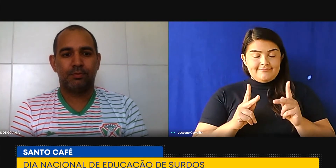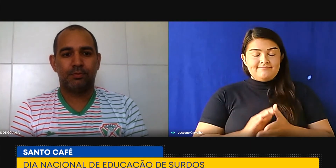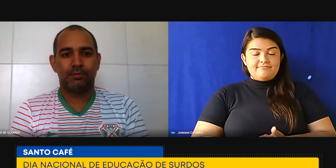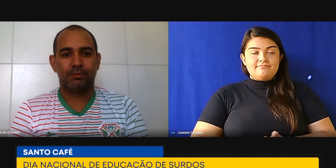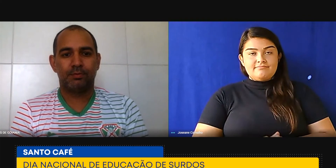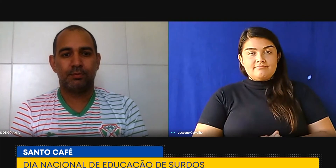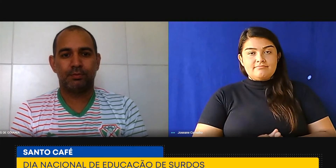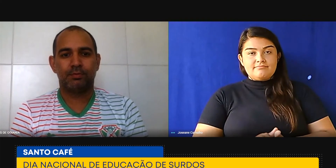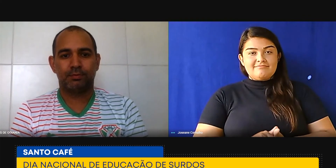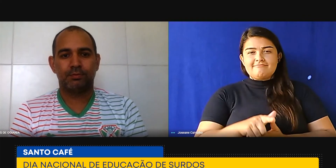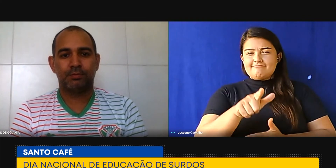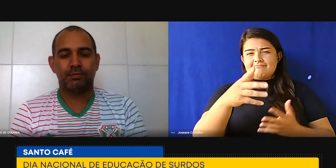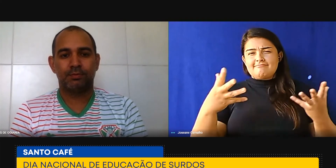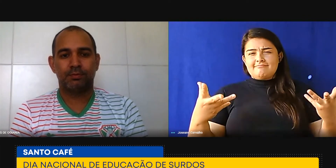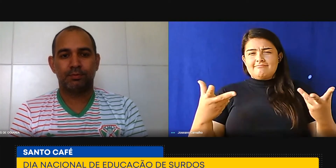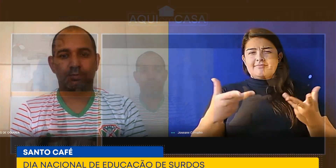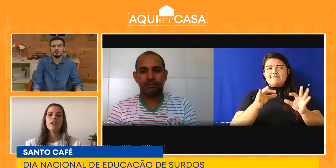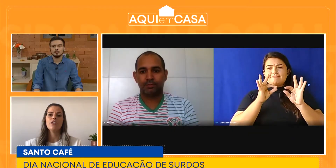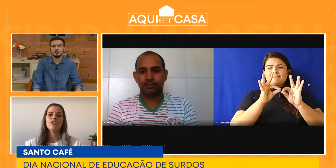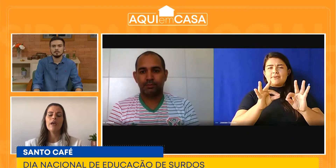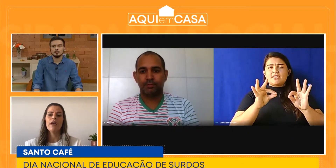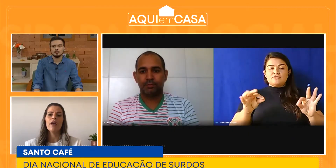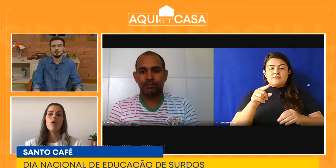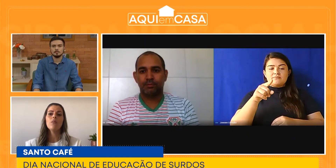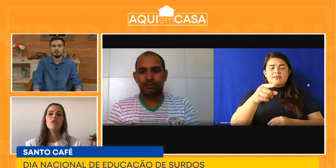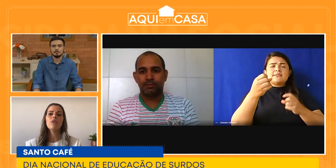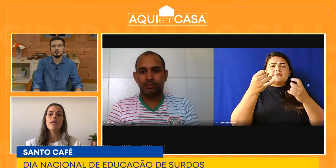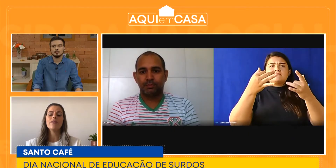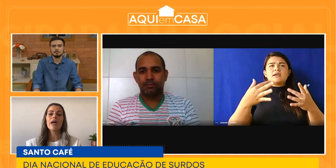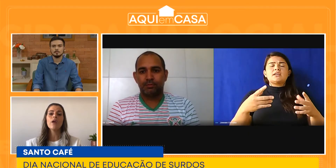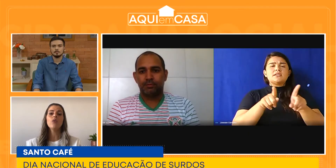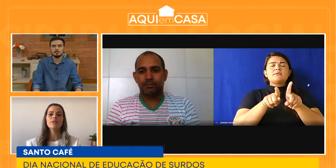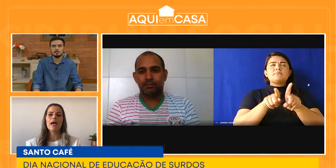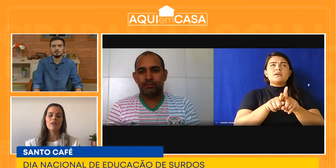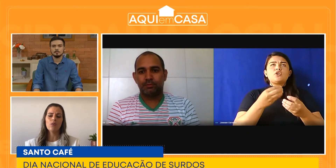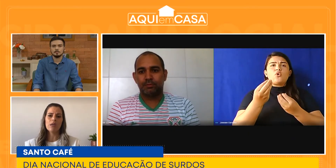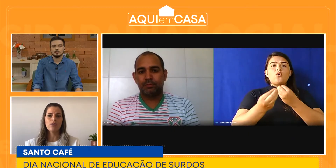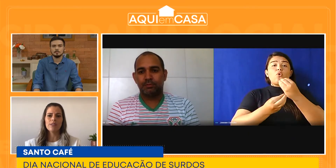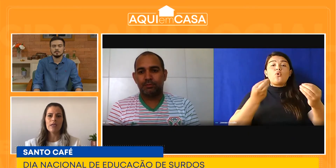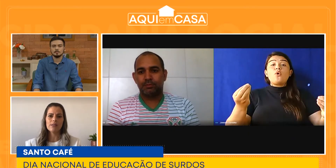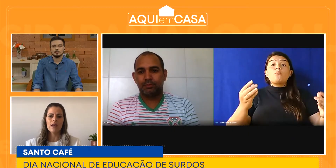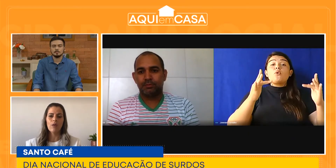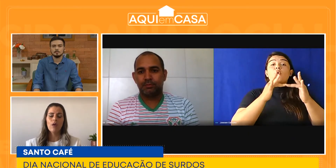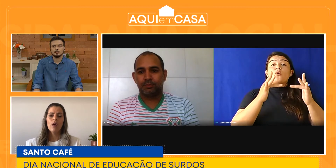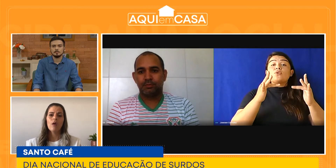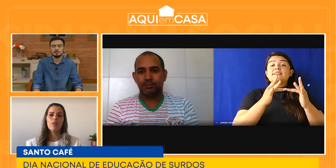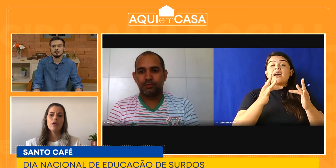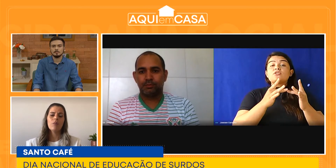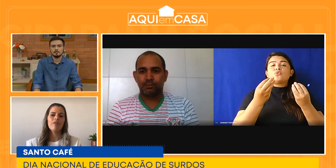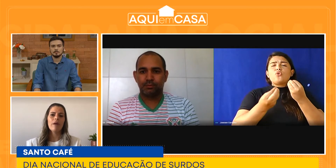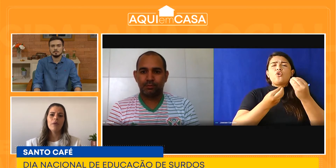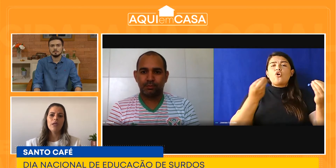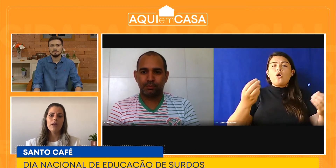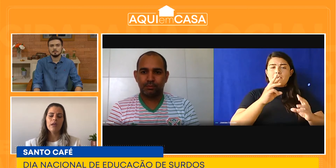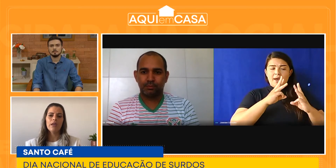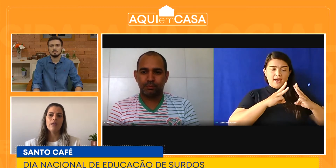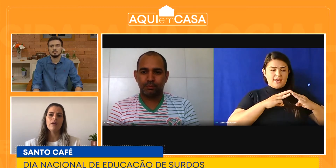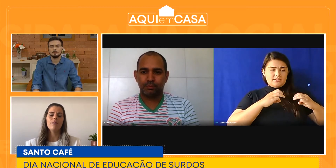Maravilha. Leonardo, e fala para a gente como entrar em contato com a Associação? como que uma família pode